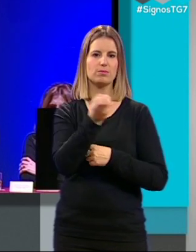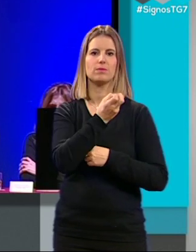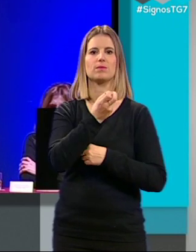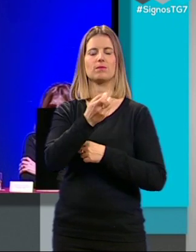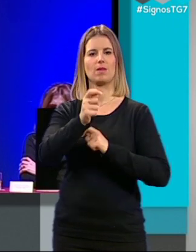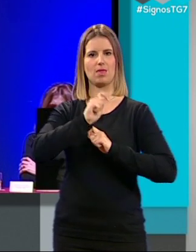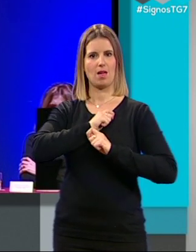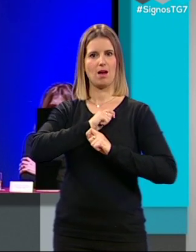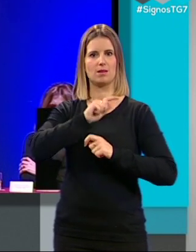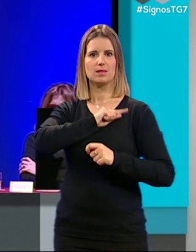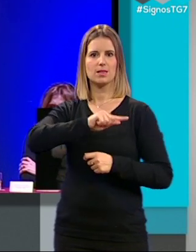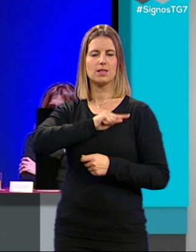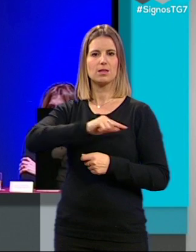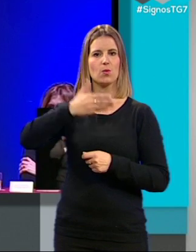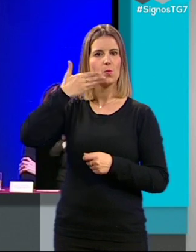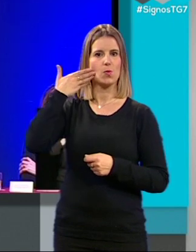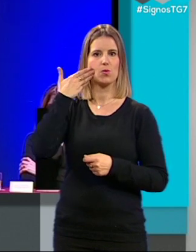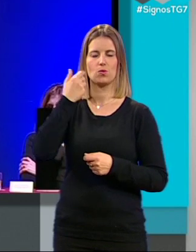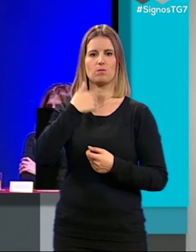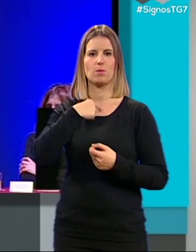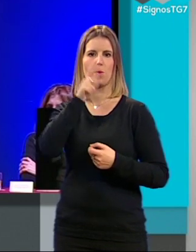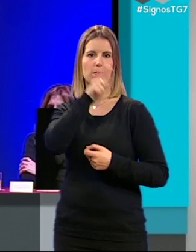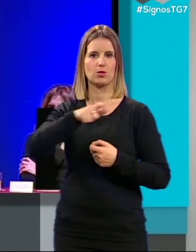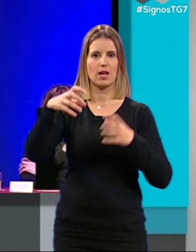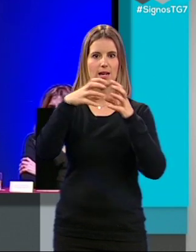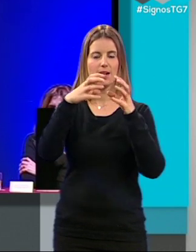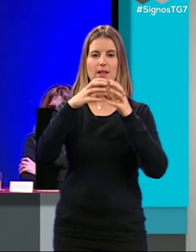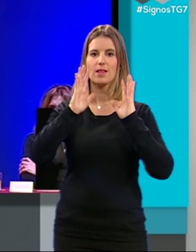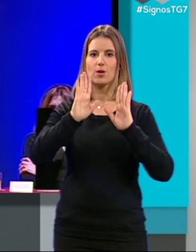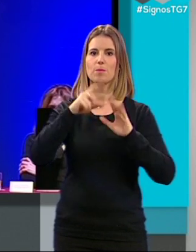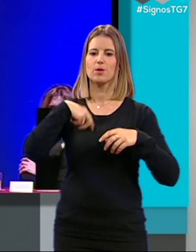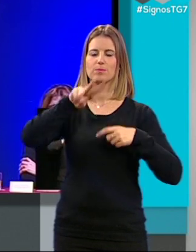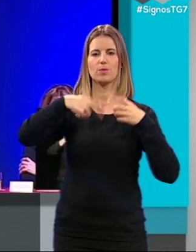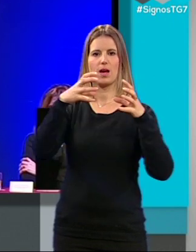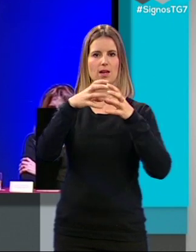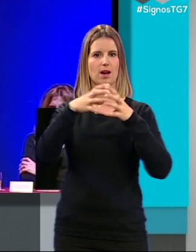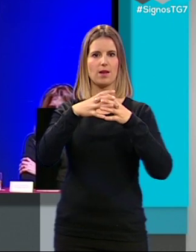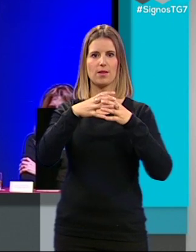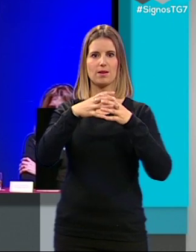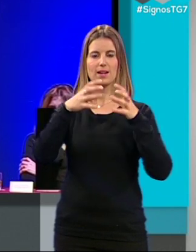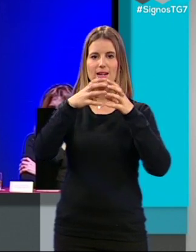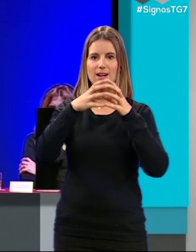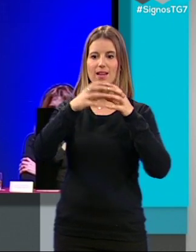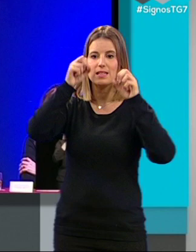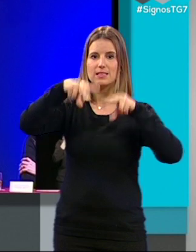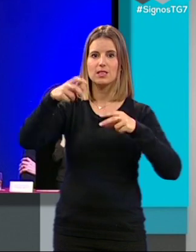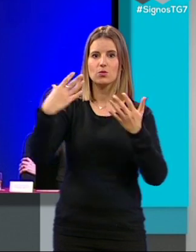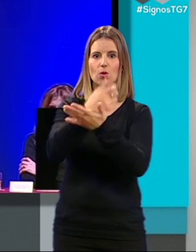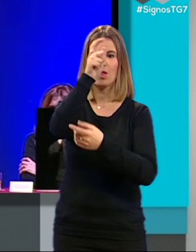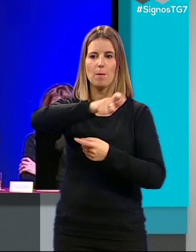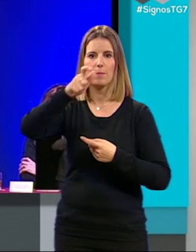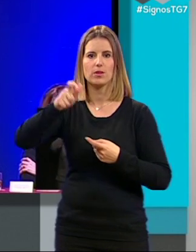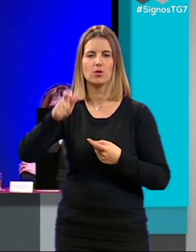hacen sentirnos orgullosos de ser granadinos. Pero es una granada que no sería nada sin todas las personas